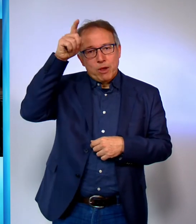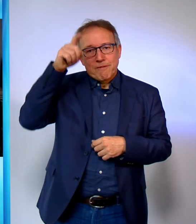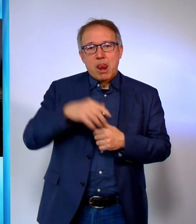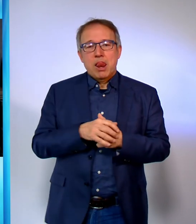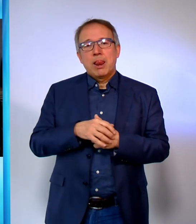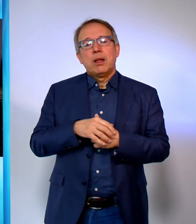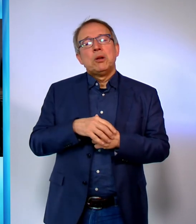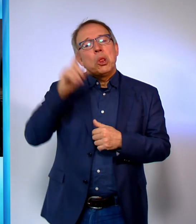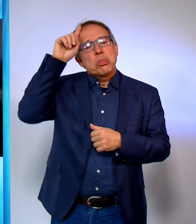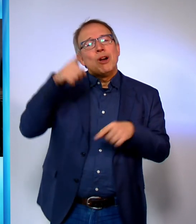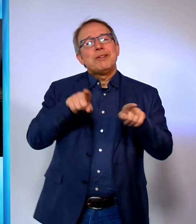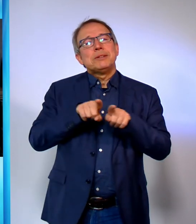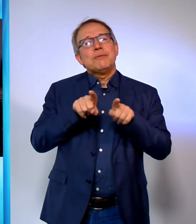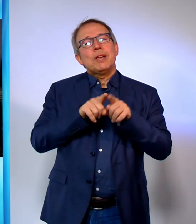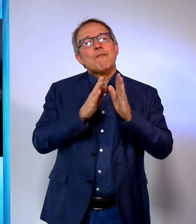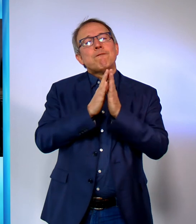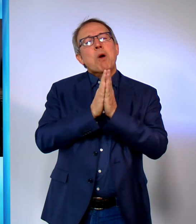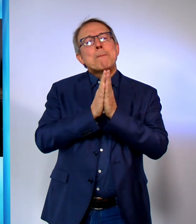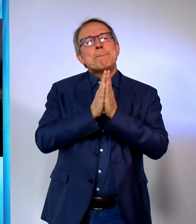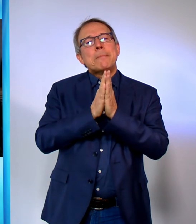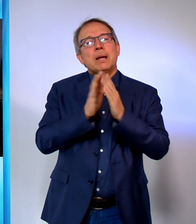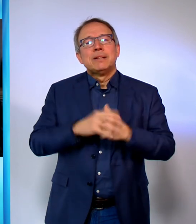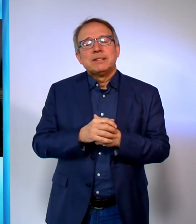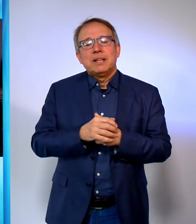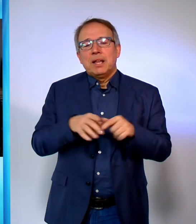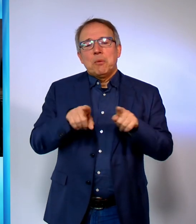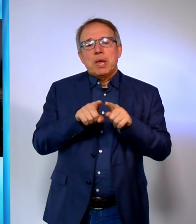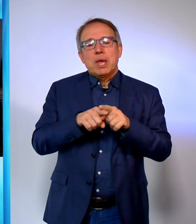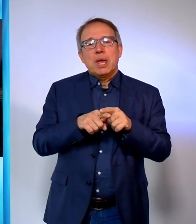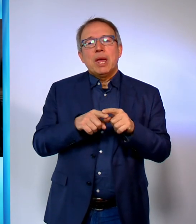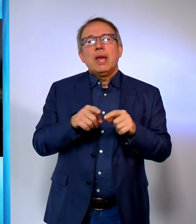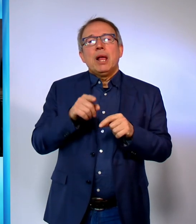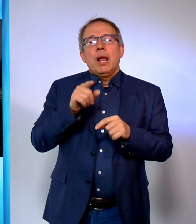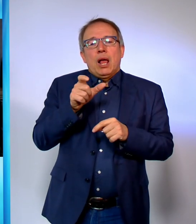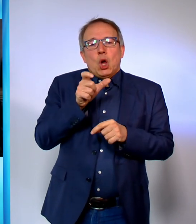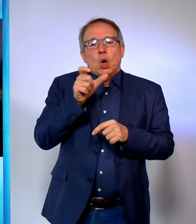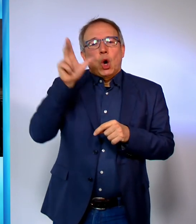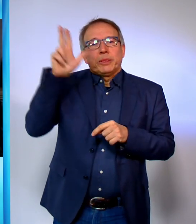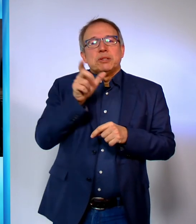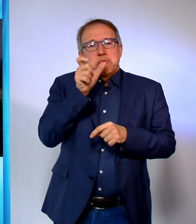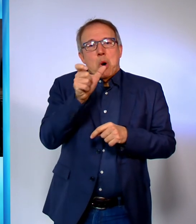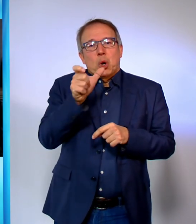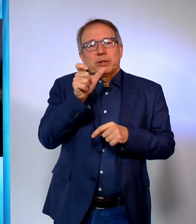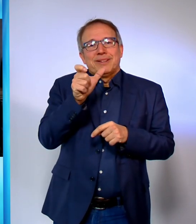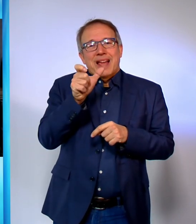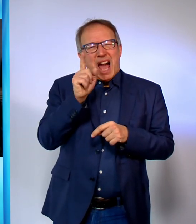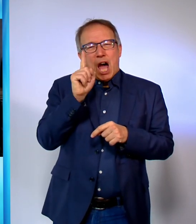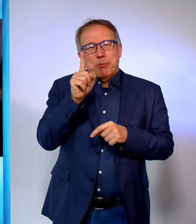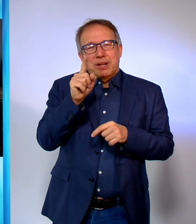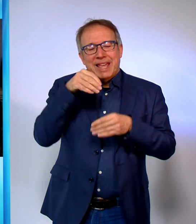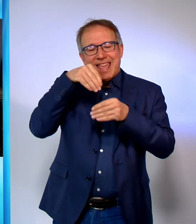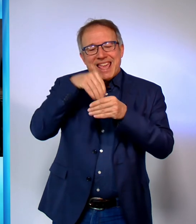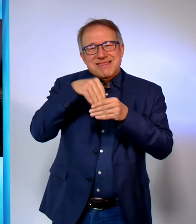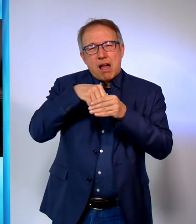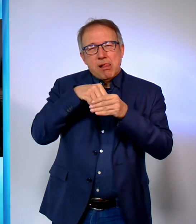Er gibt sich ganz fromm und zeigt sich sogar bibelfest. Er führt Gottes Wort im Mund, doch er verbiegt